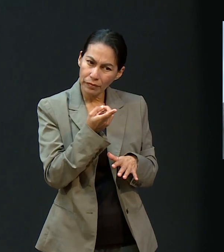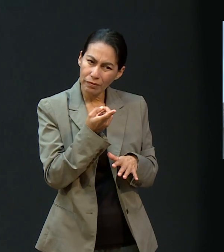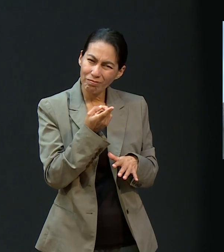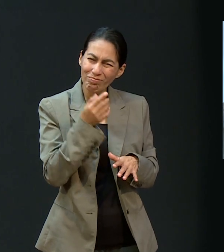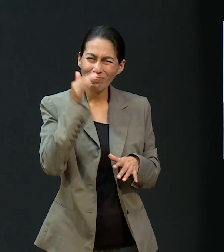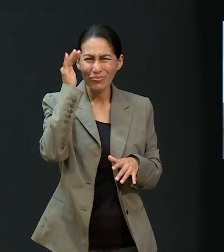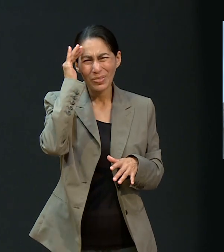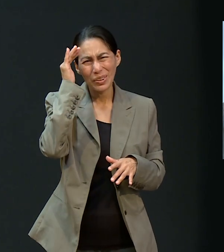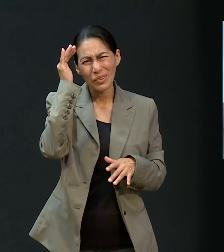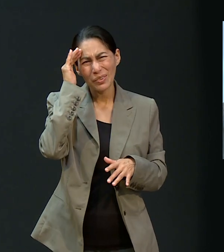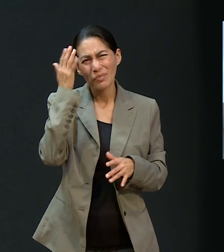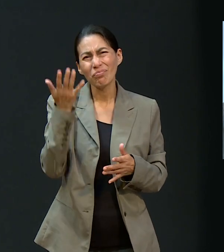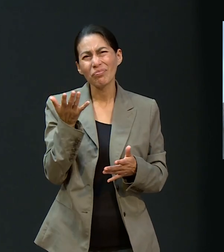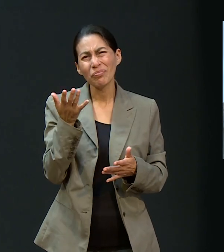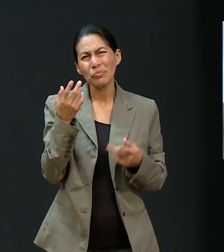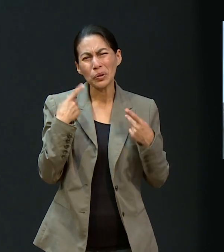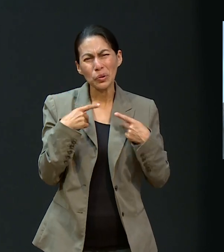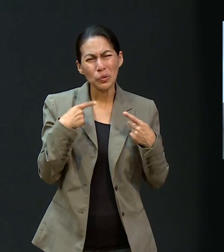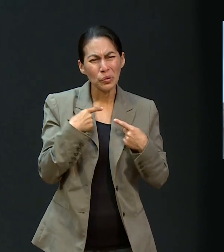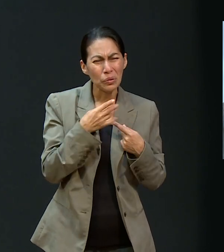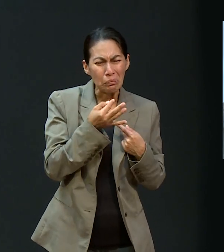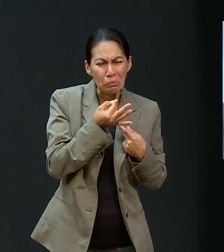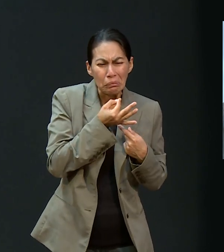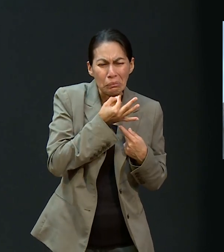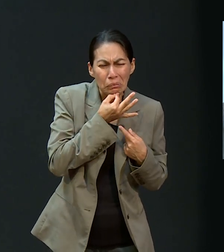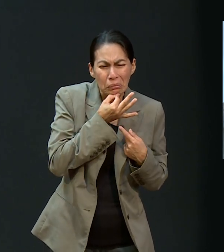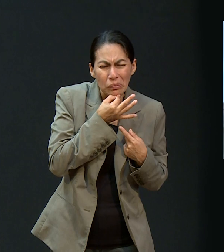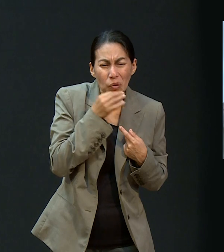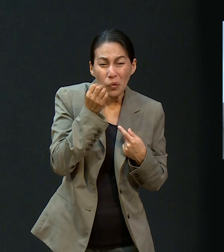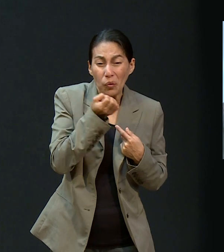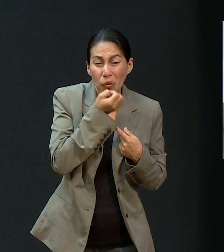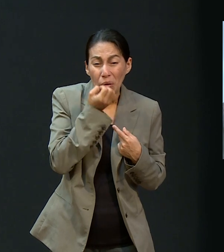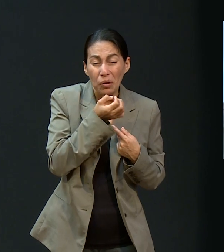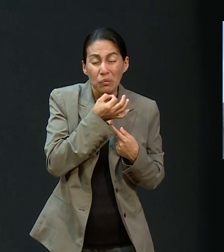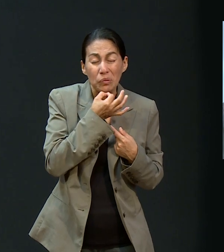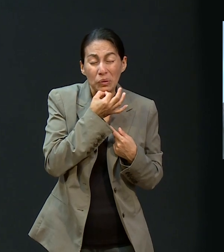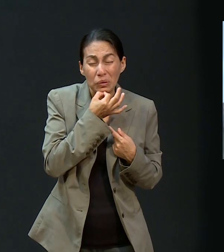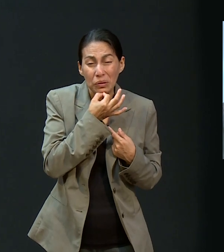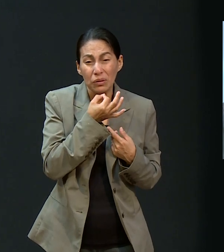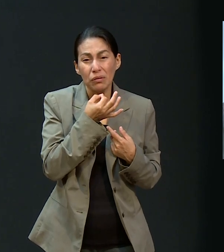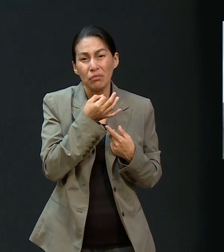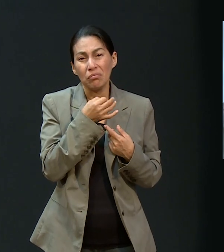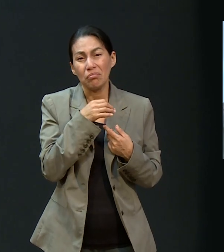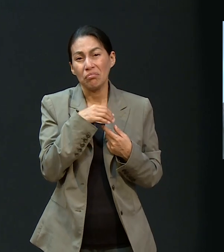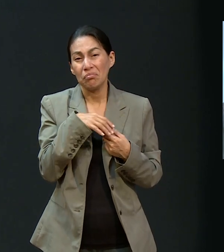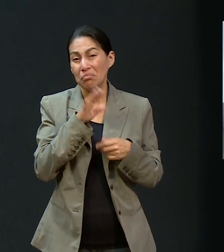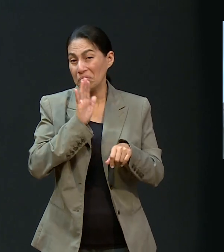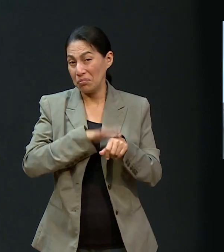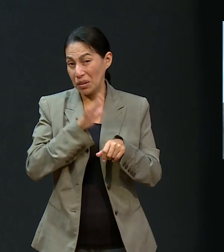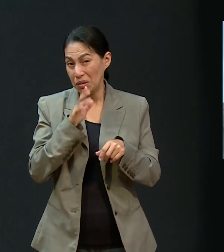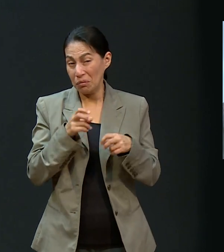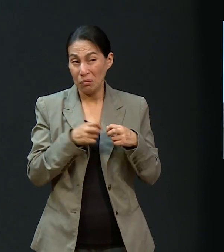¿por qué oramos tan poco? ¿Por qué desperdiciamos tanto tiempo angustiados,